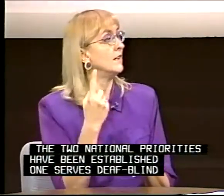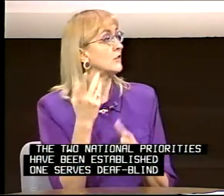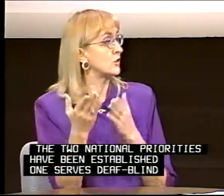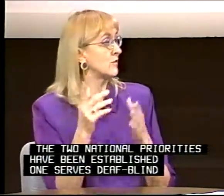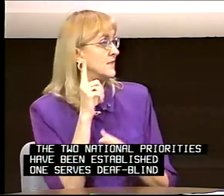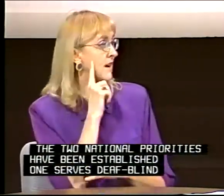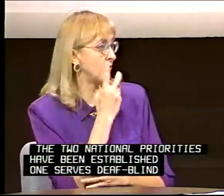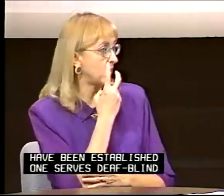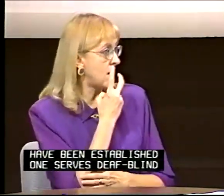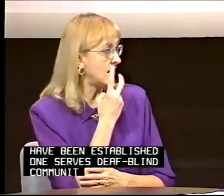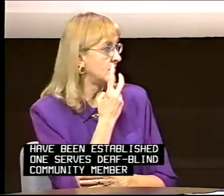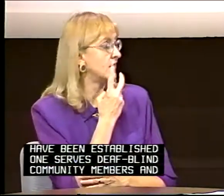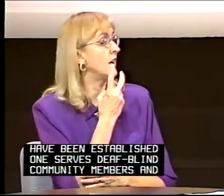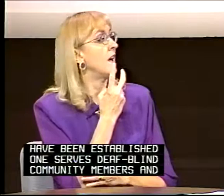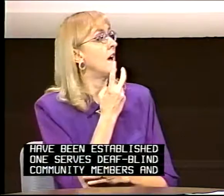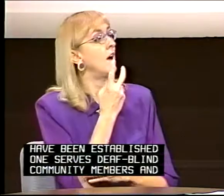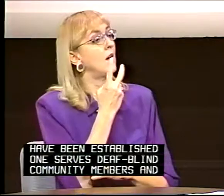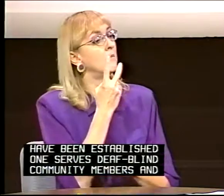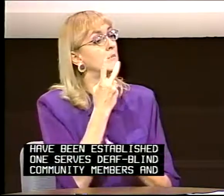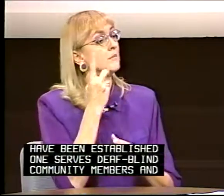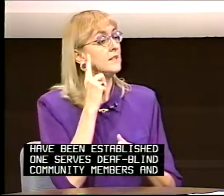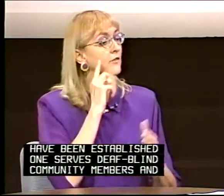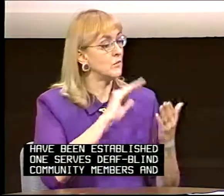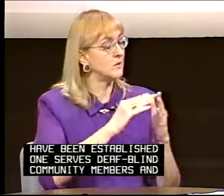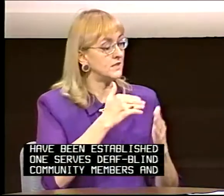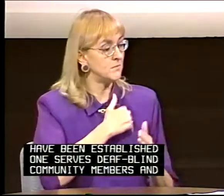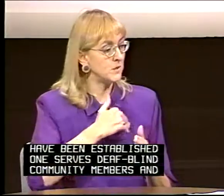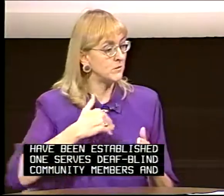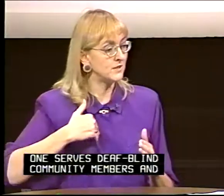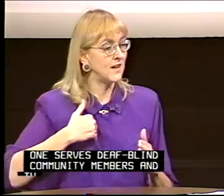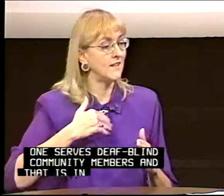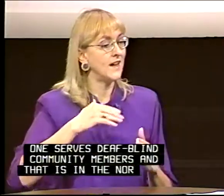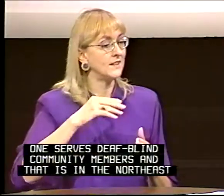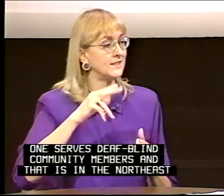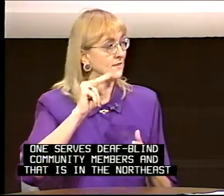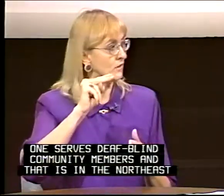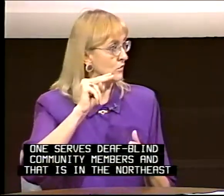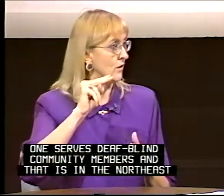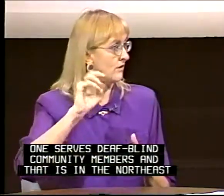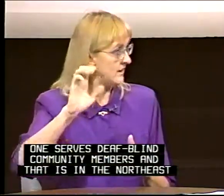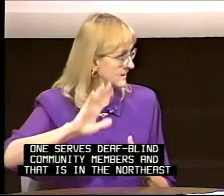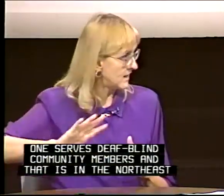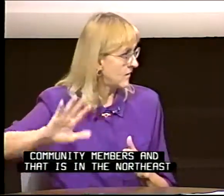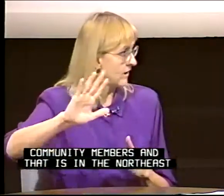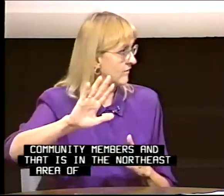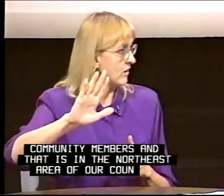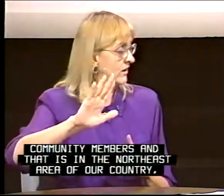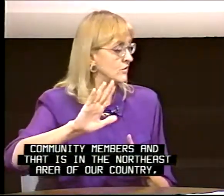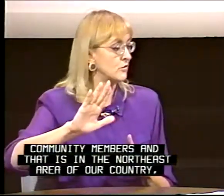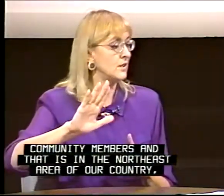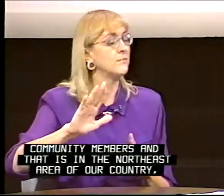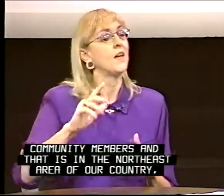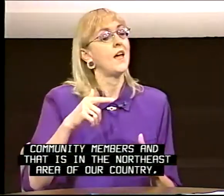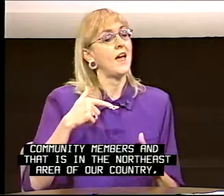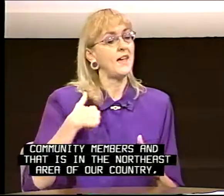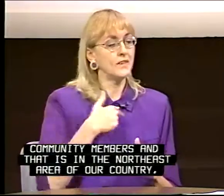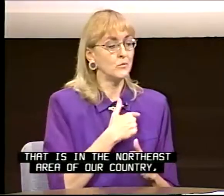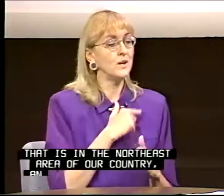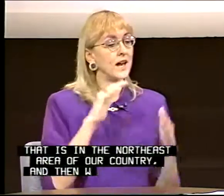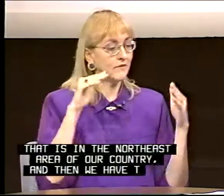serves deaf-blind, deaf community members, and that is in the northeast area of our country, and then we have